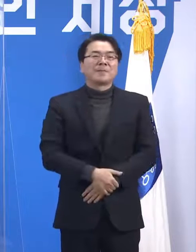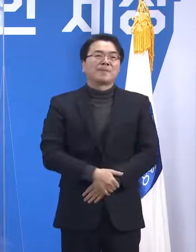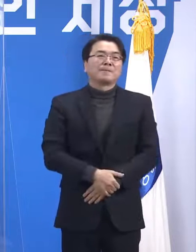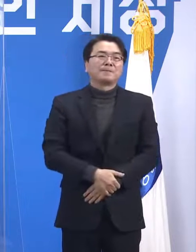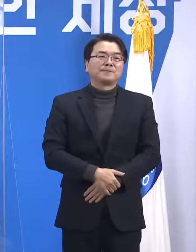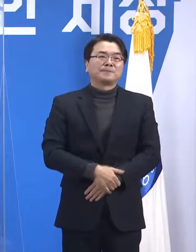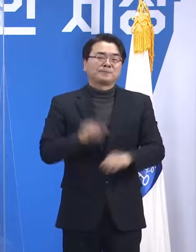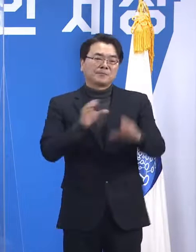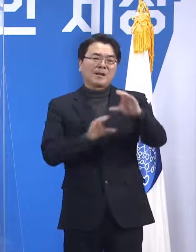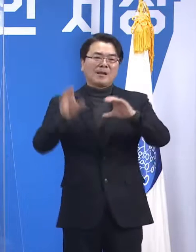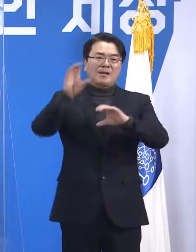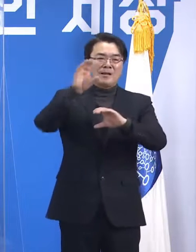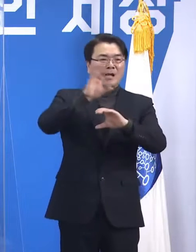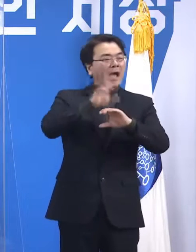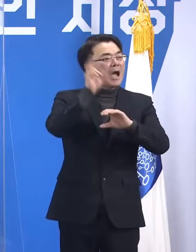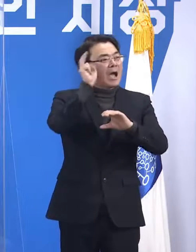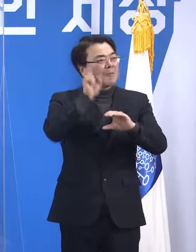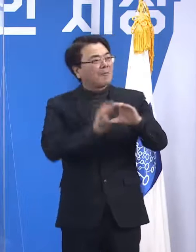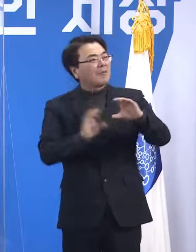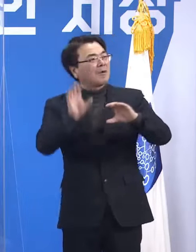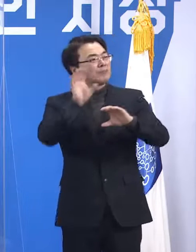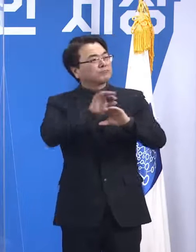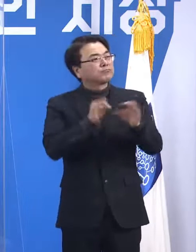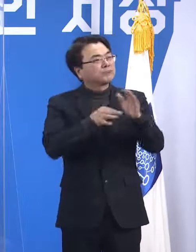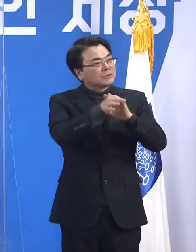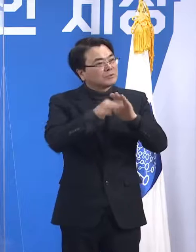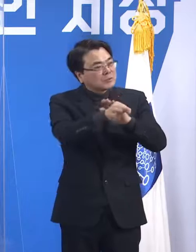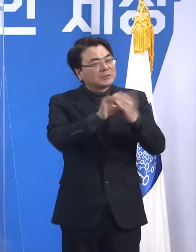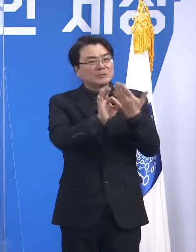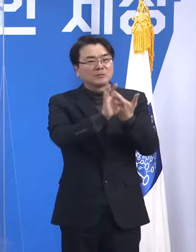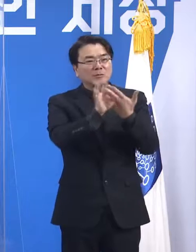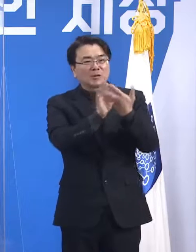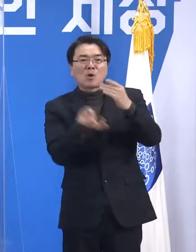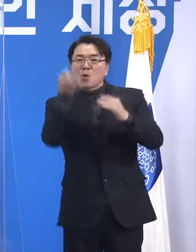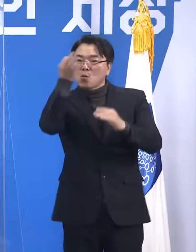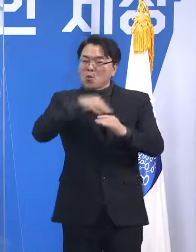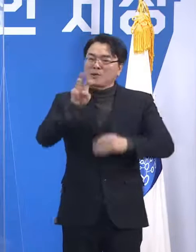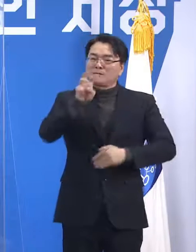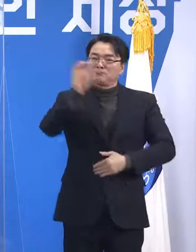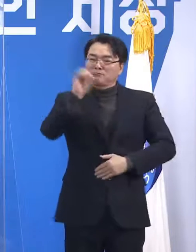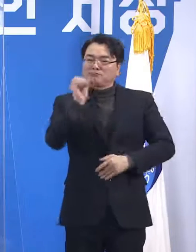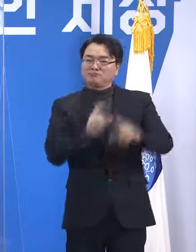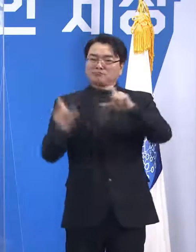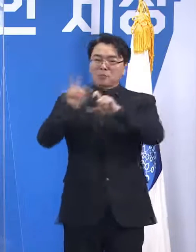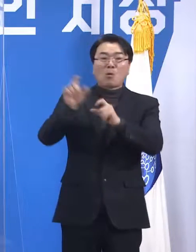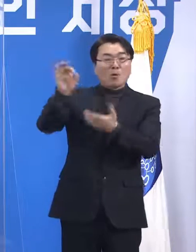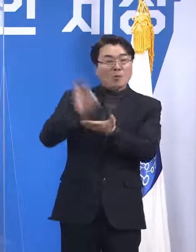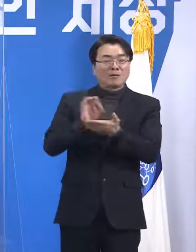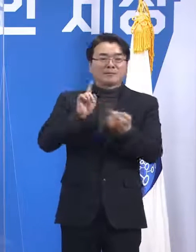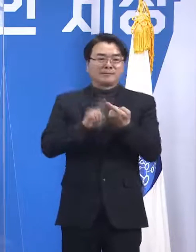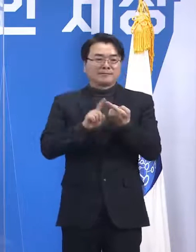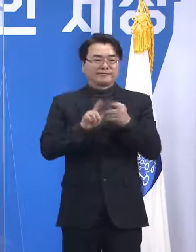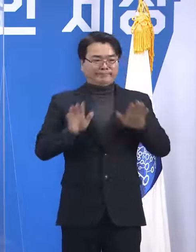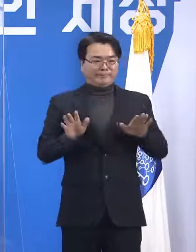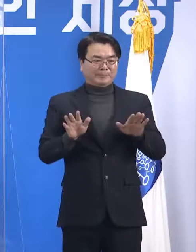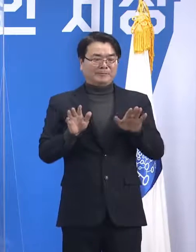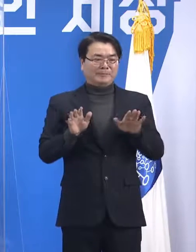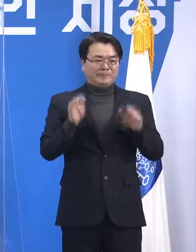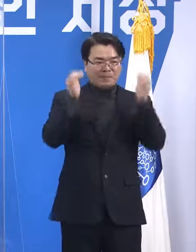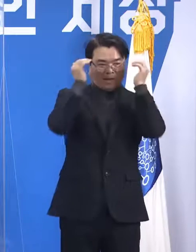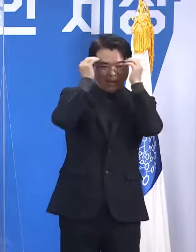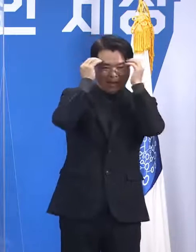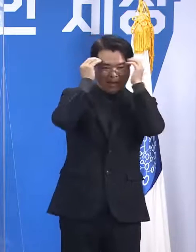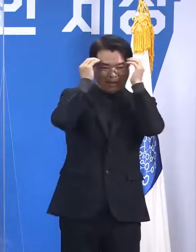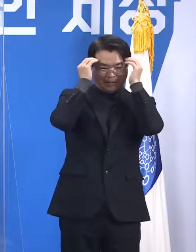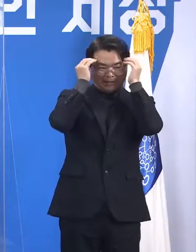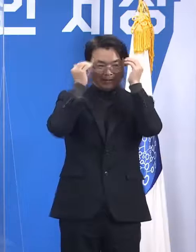그러니까 추가 소비는 30% 정도라는 것이고 소비한다고 해서 이거는 재난지원금이니까 마스크 벗고